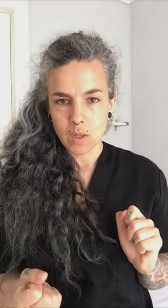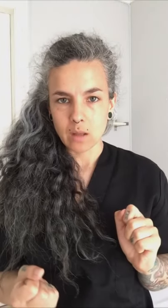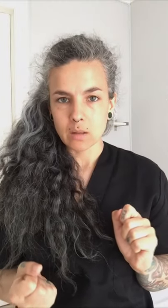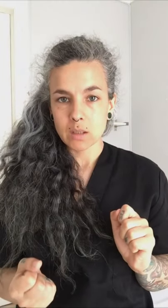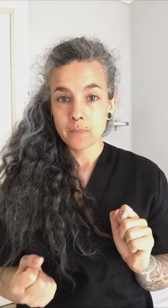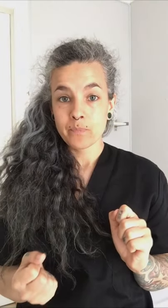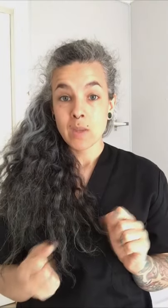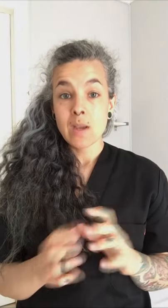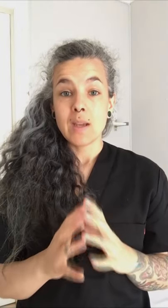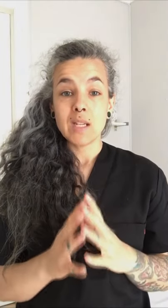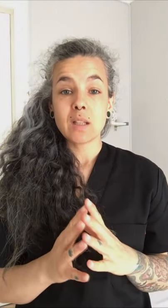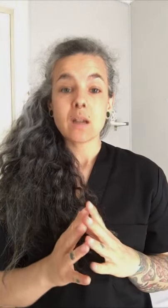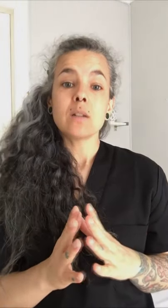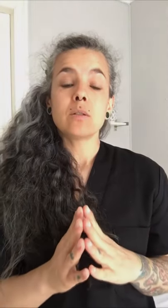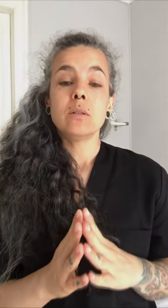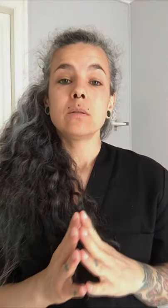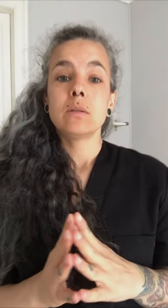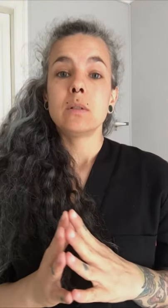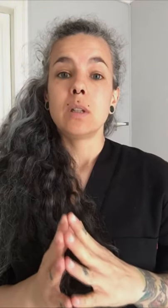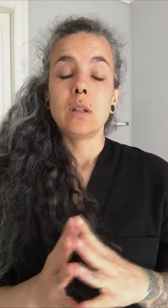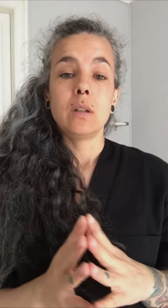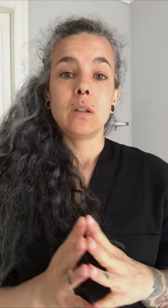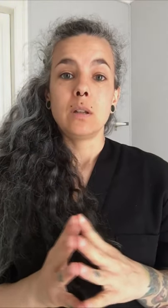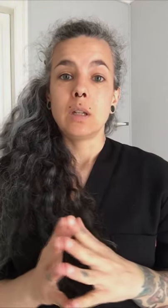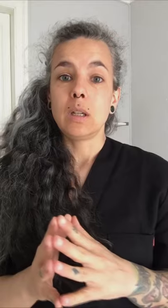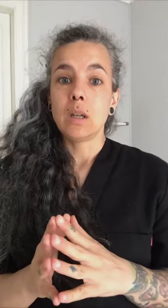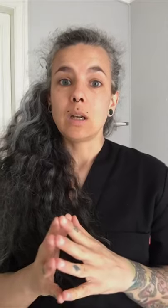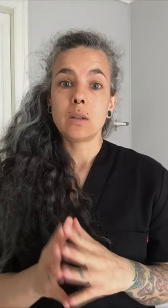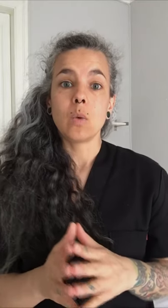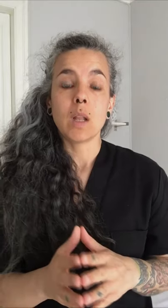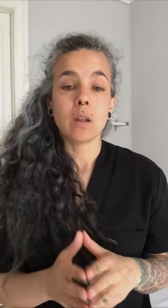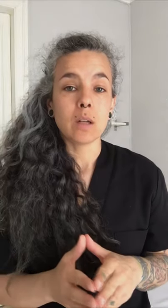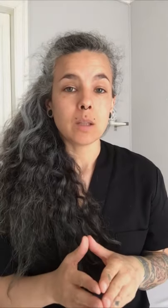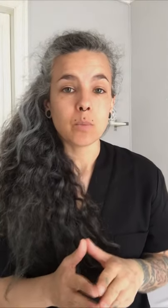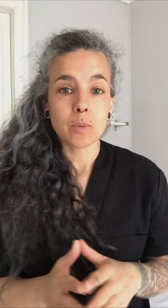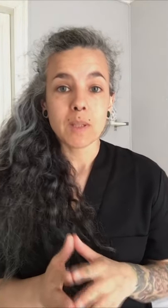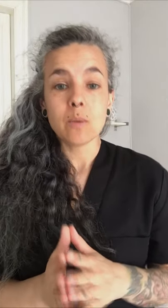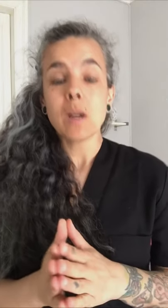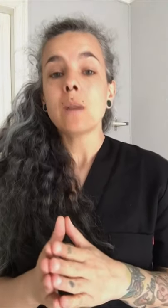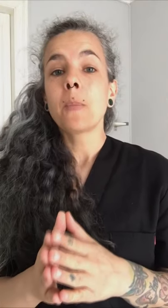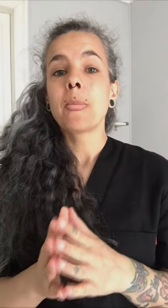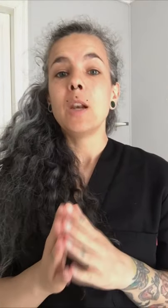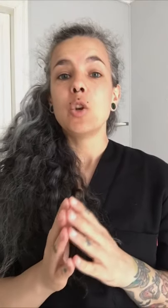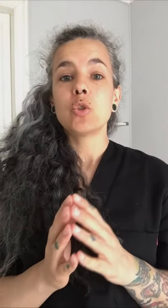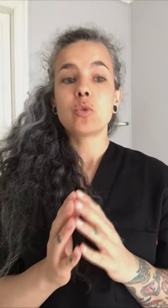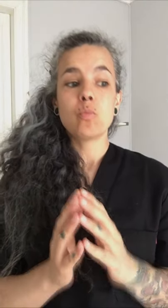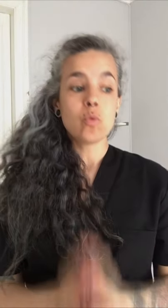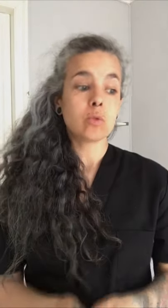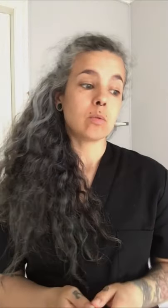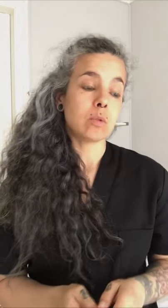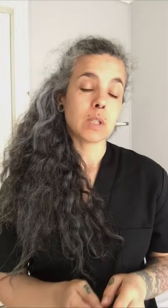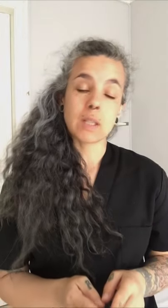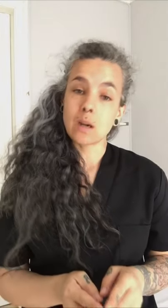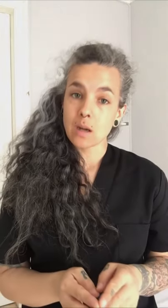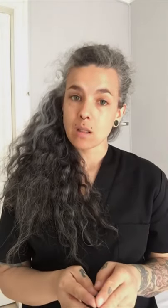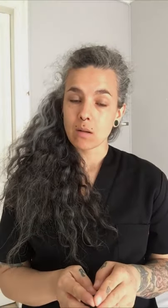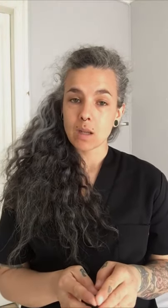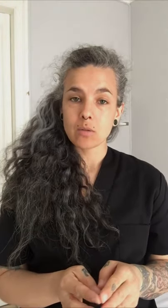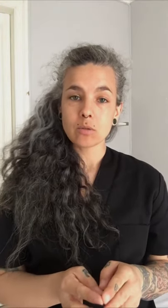En este caso, en la articulación temporomandibular, los músculos que están relacionados,